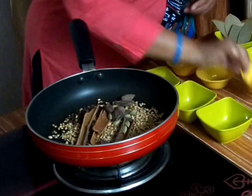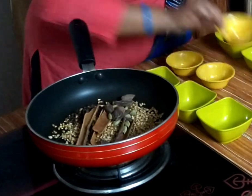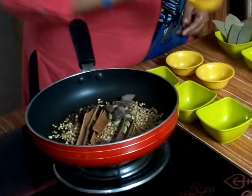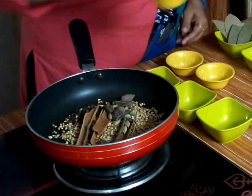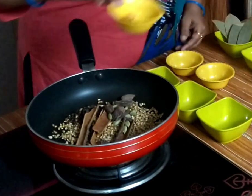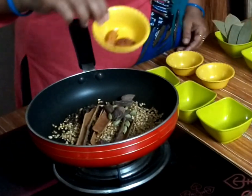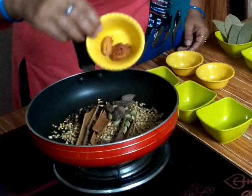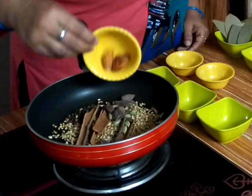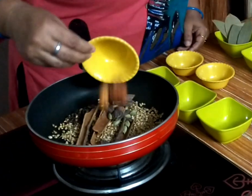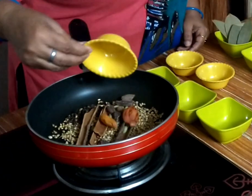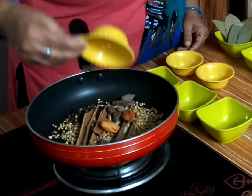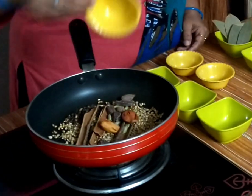जावेत्री,